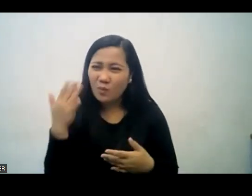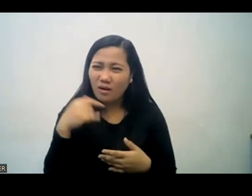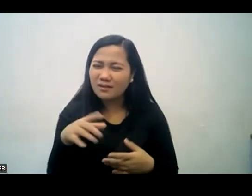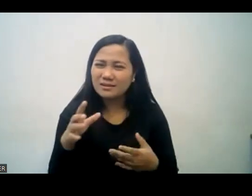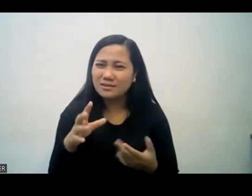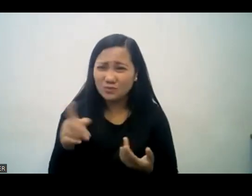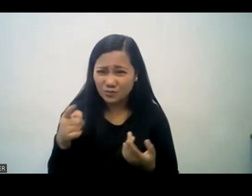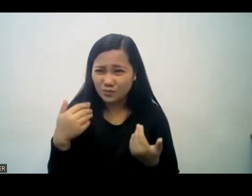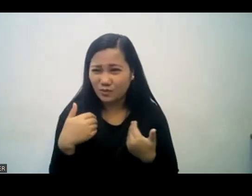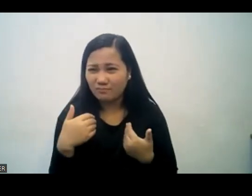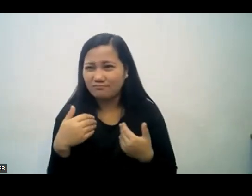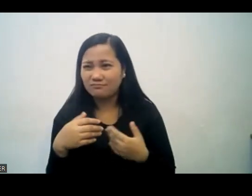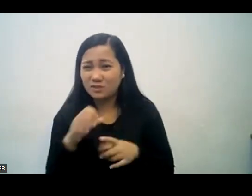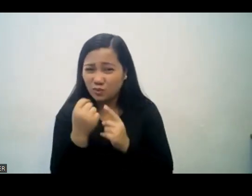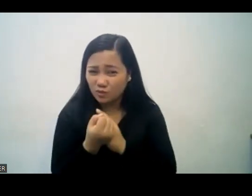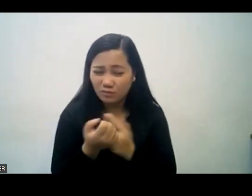bang problema o nangyari